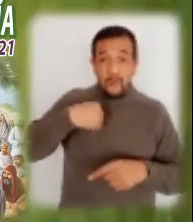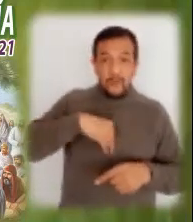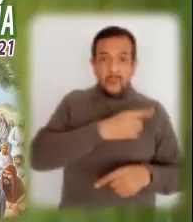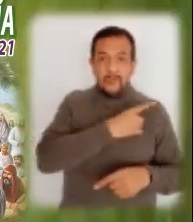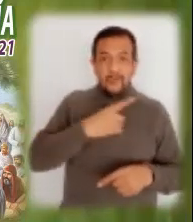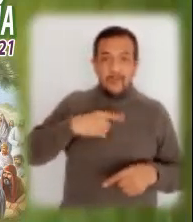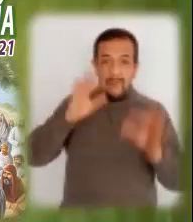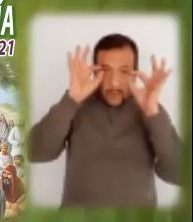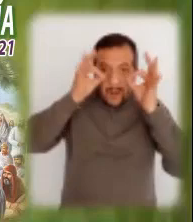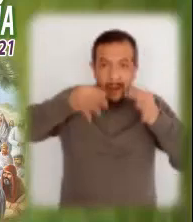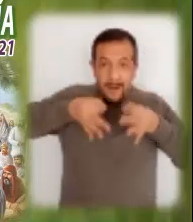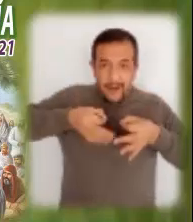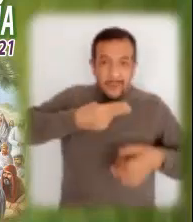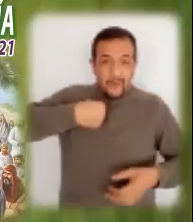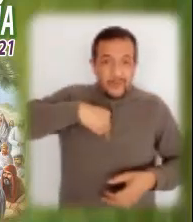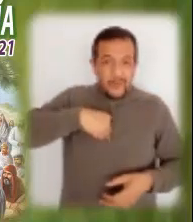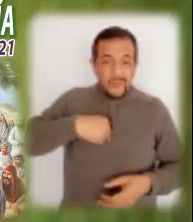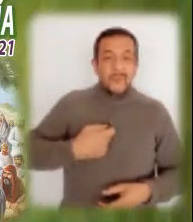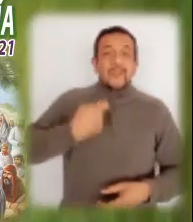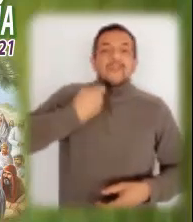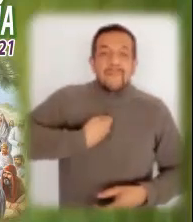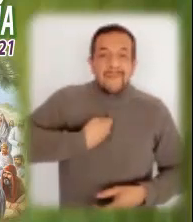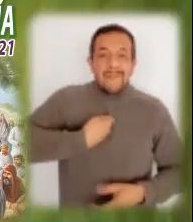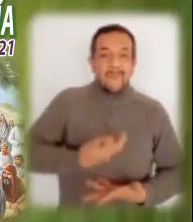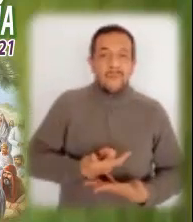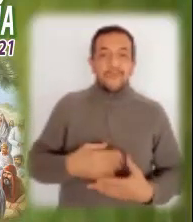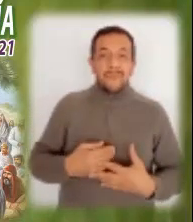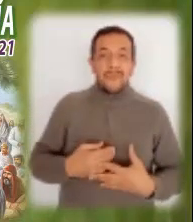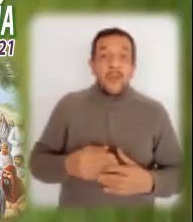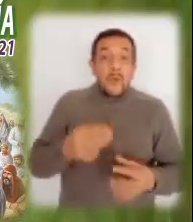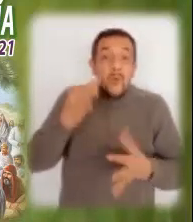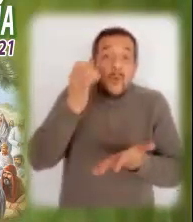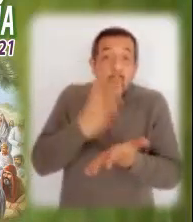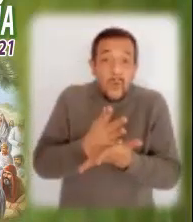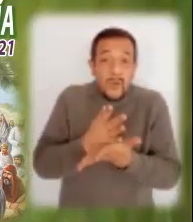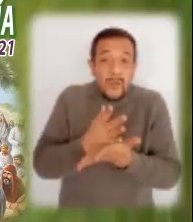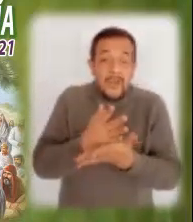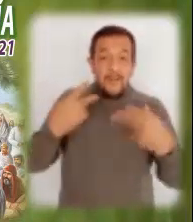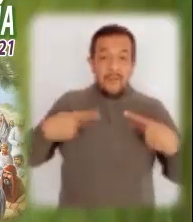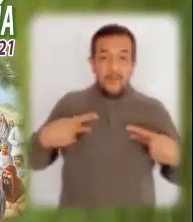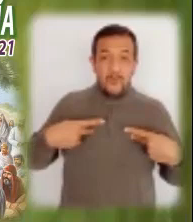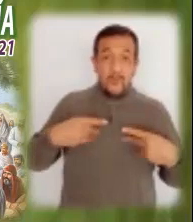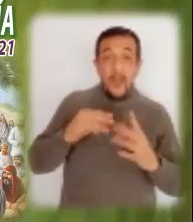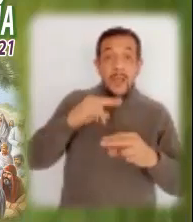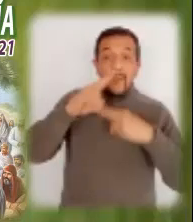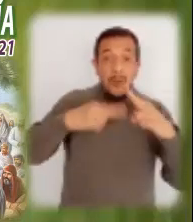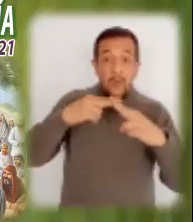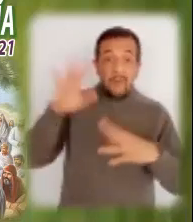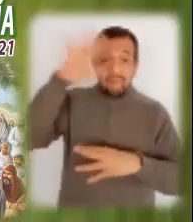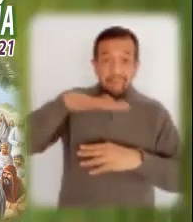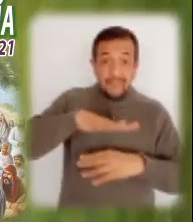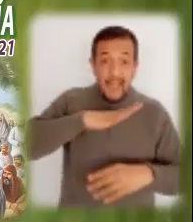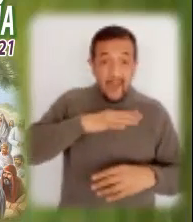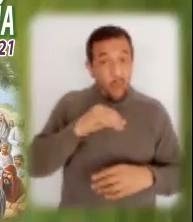Mirémonos con atención. Somos obras únicas. No hay otro igual a ti en todo el universo.